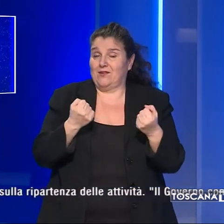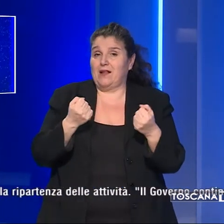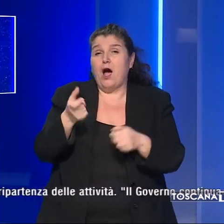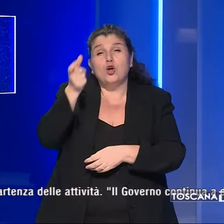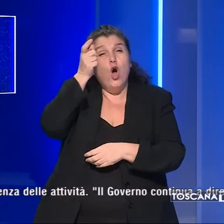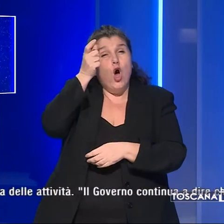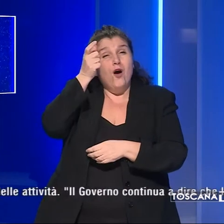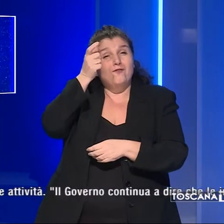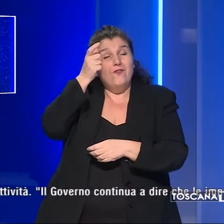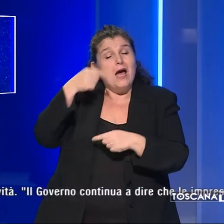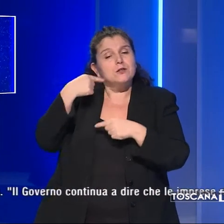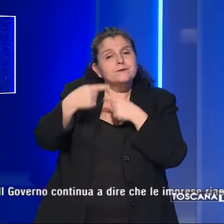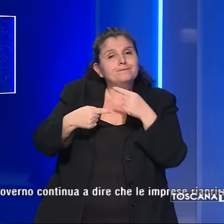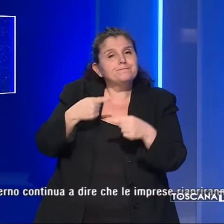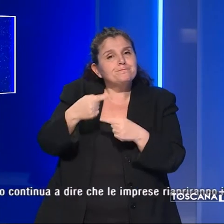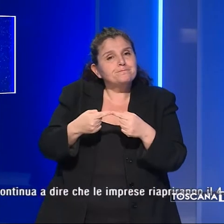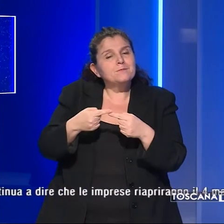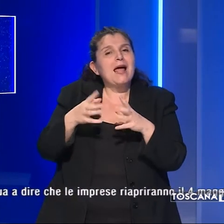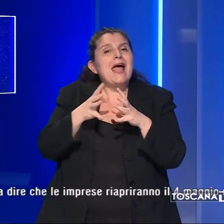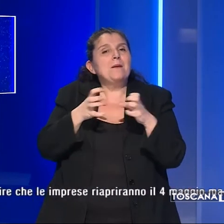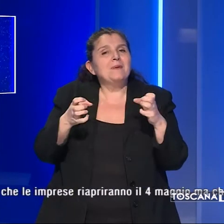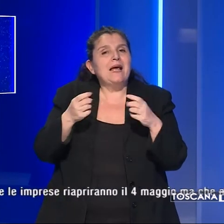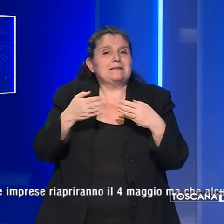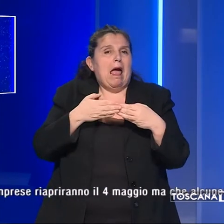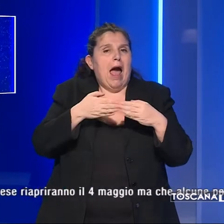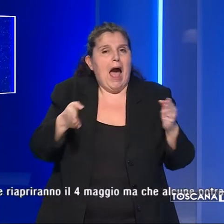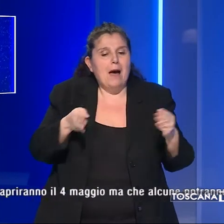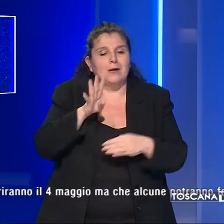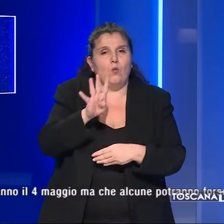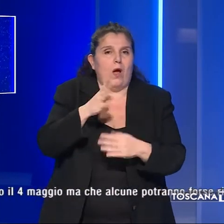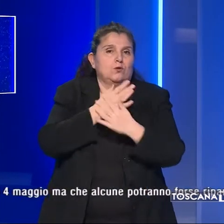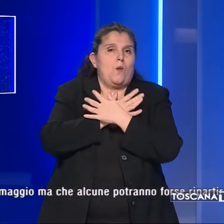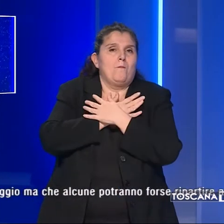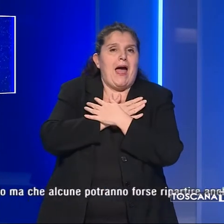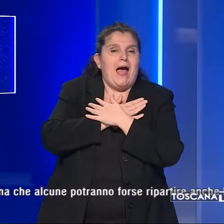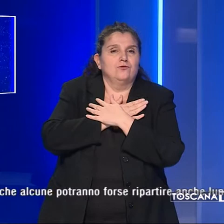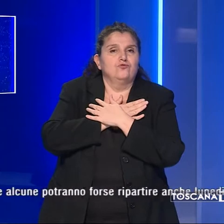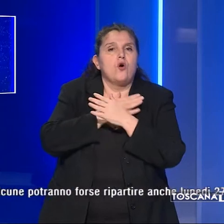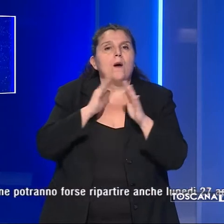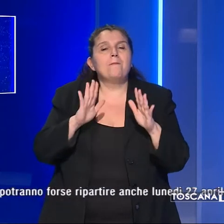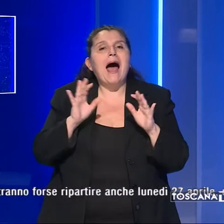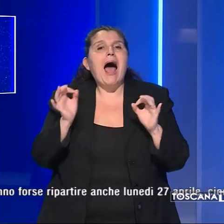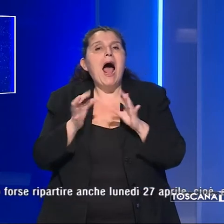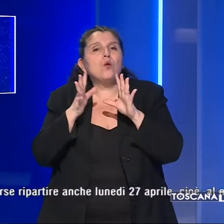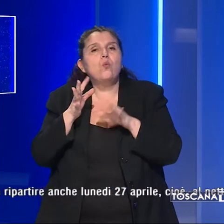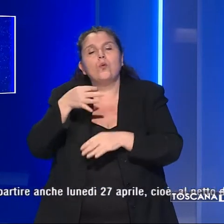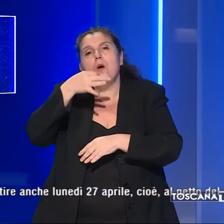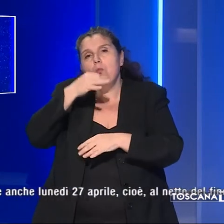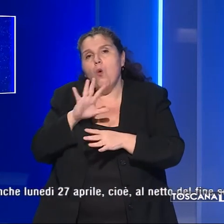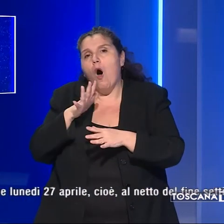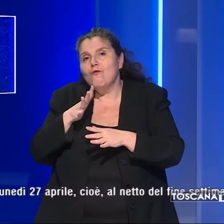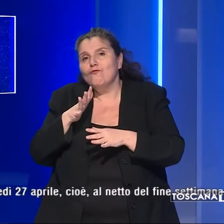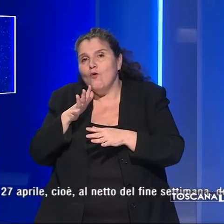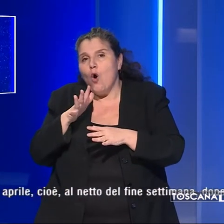Governo continua a dire che le imprese riapriranno il 4 maggio, ma che alcune potranno forse ripartenere